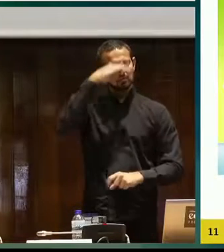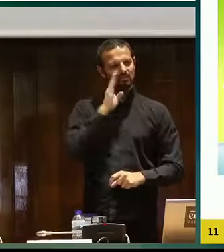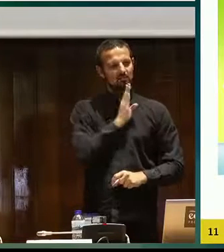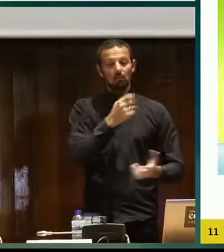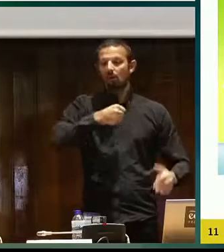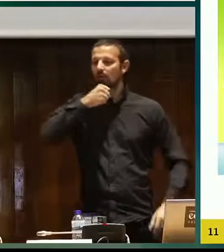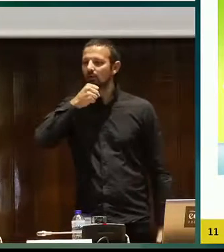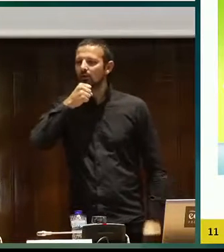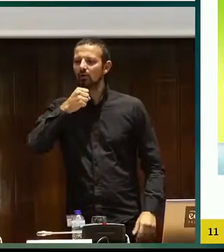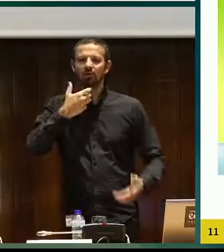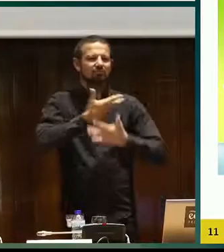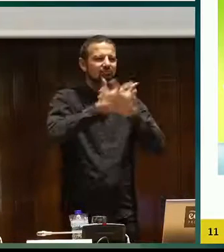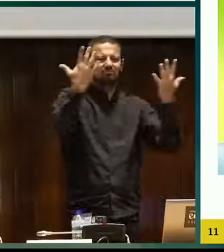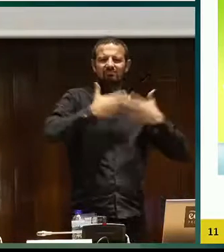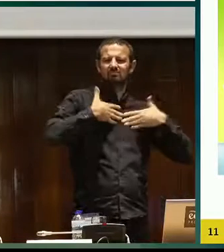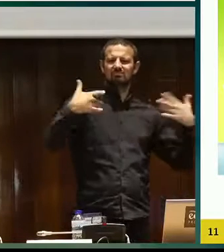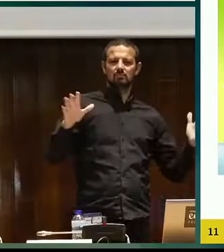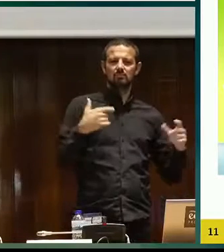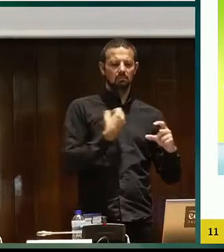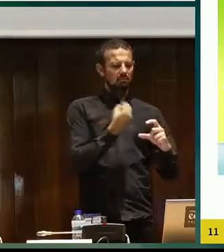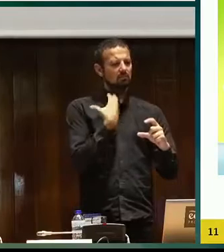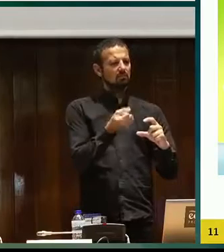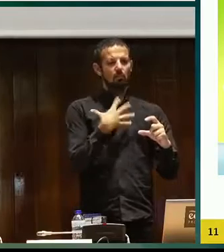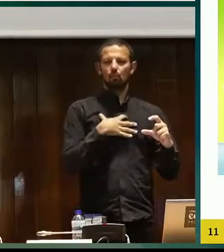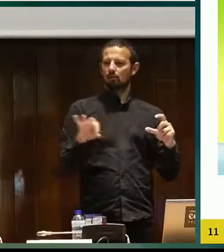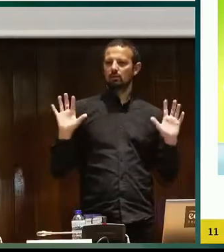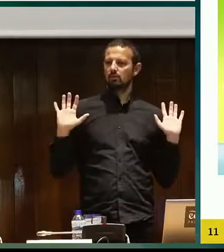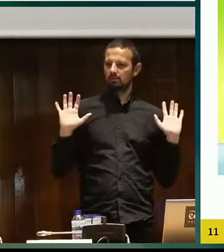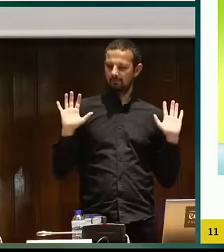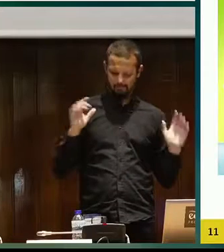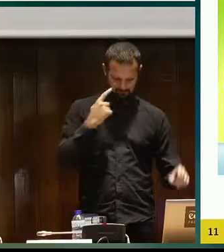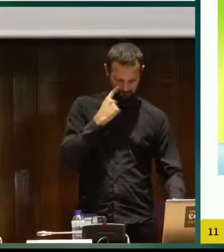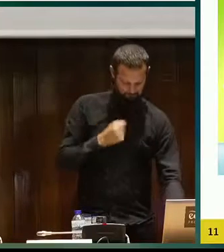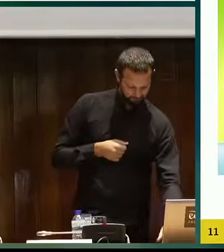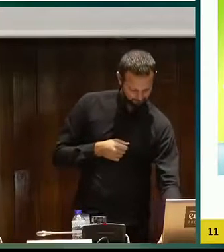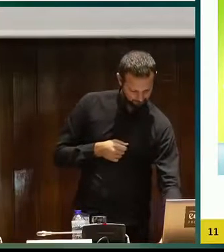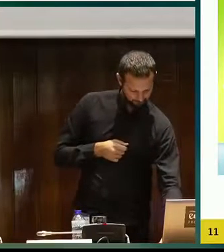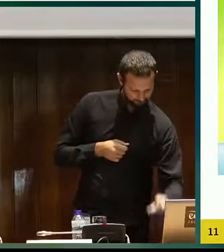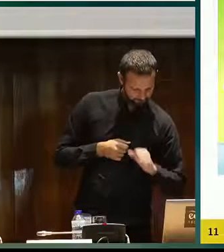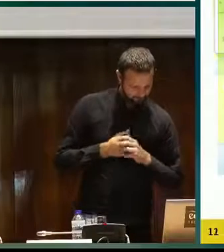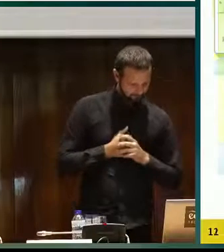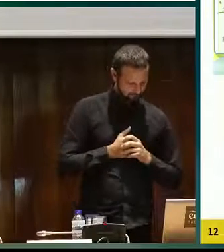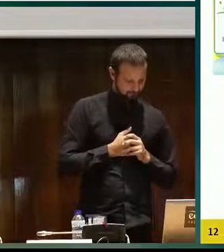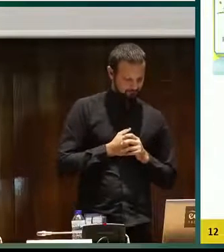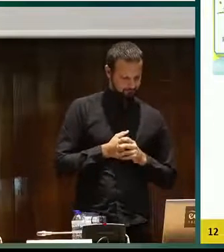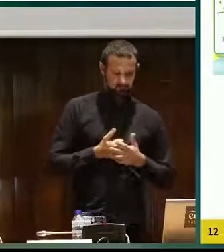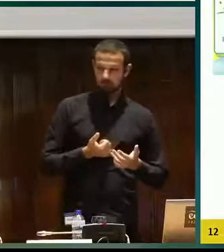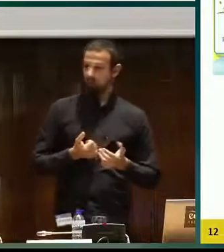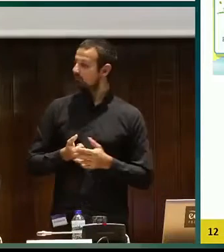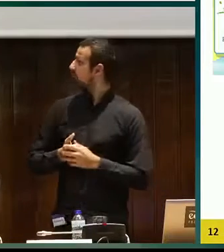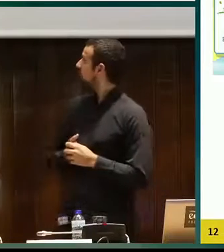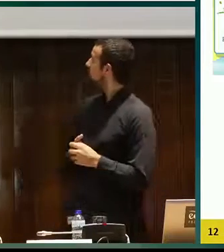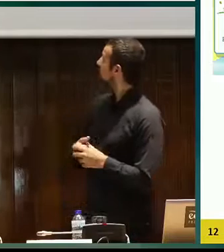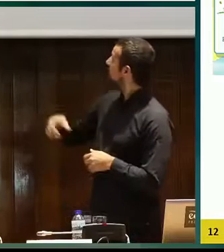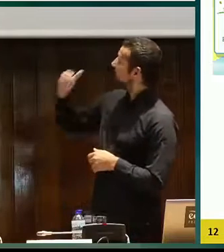incluir en esta aplicación y ya se queda grabado, de tal forma que se puede repetir las veces que sea necesario, incluso también a través de voz.